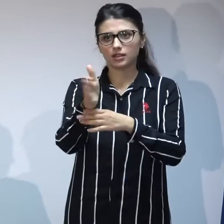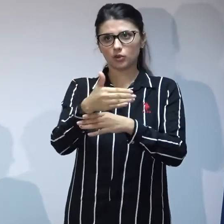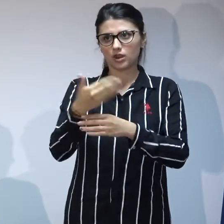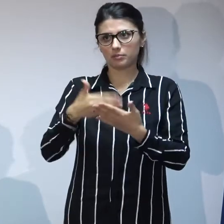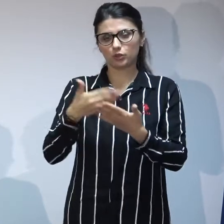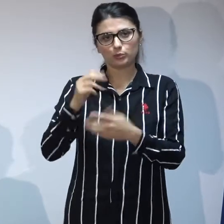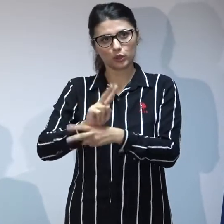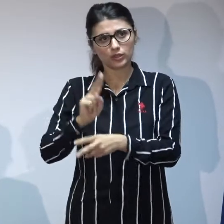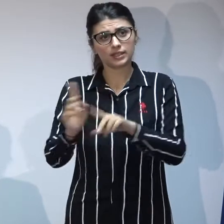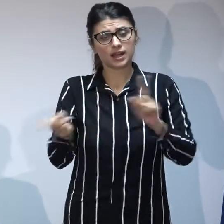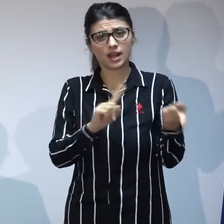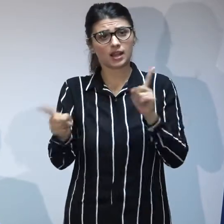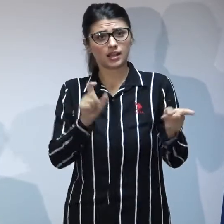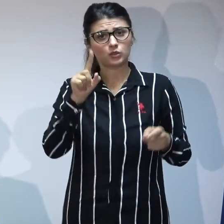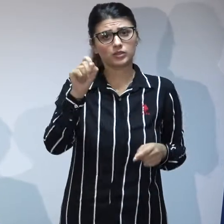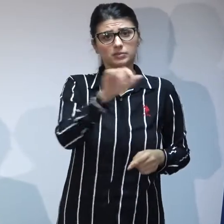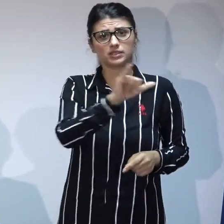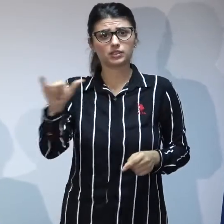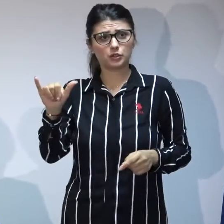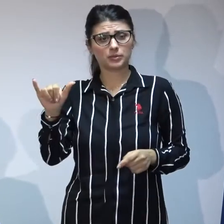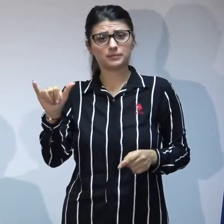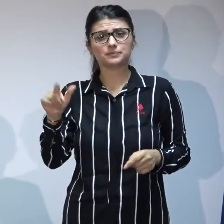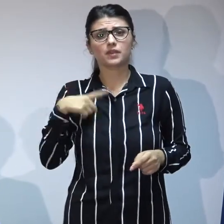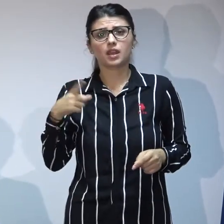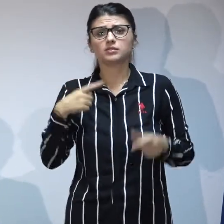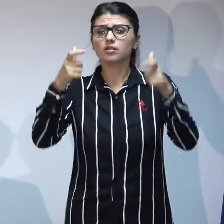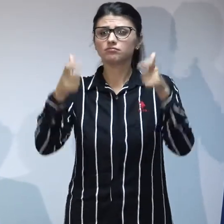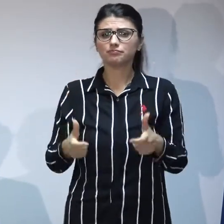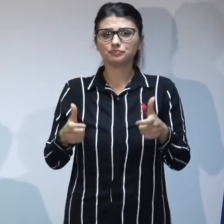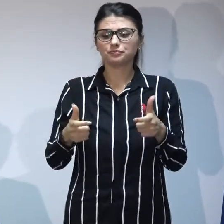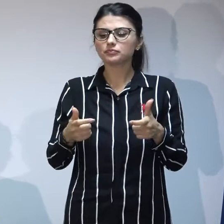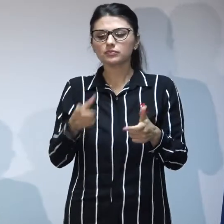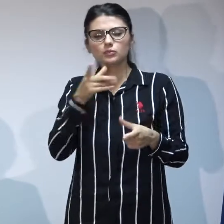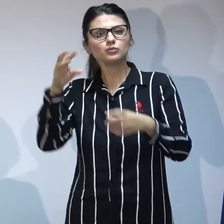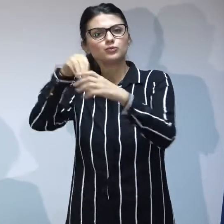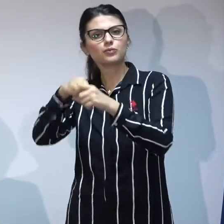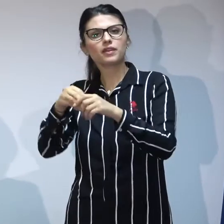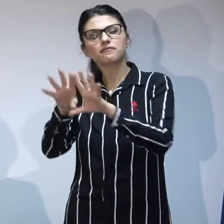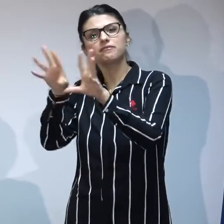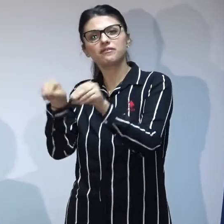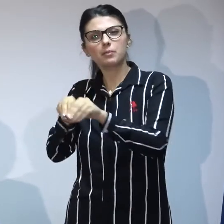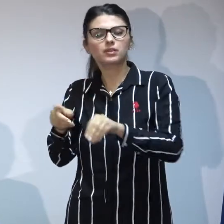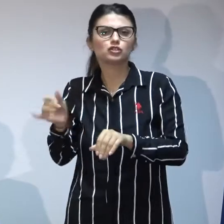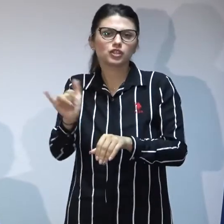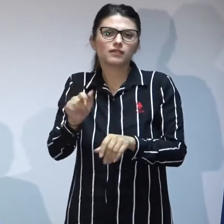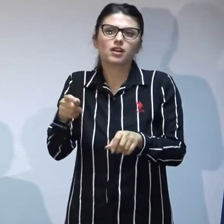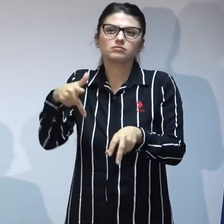.175 se află în plasament la familia extinsă, la una dintre rude,